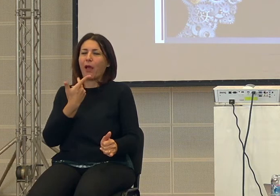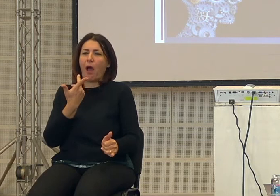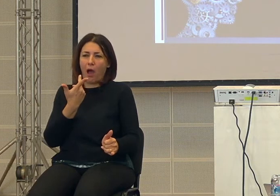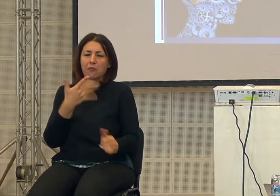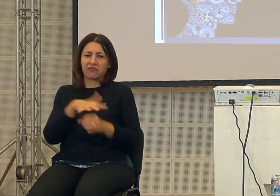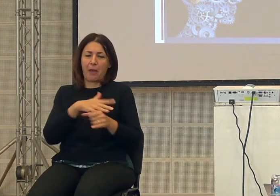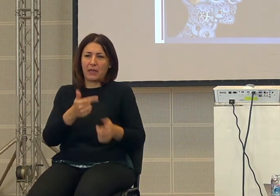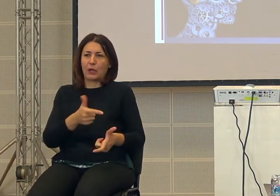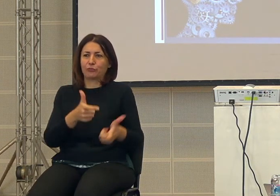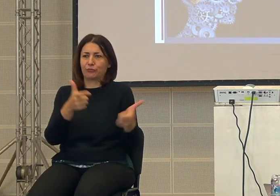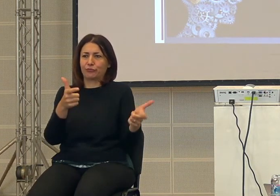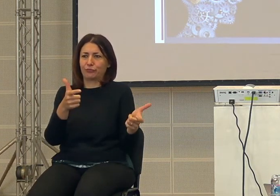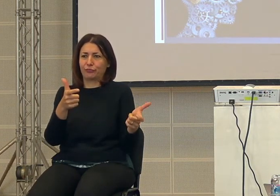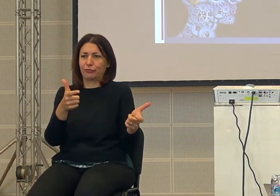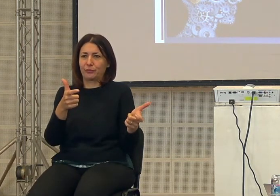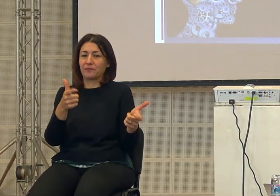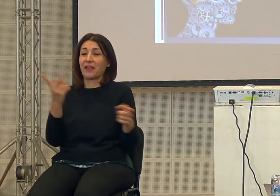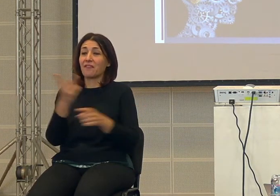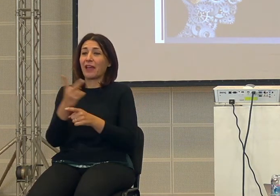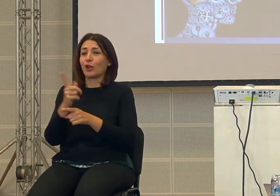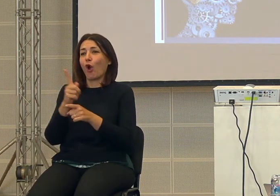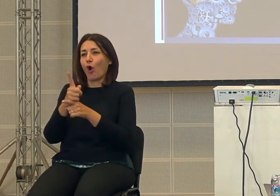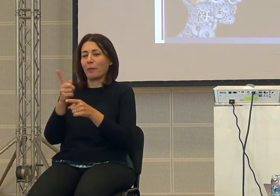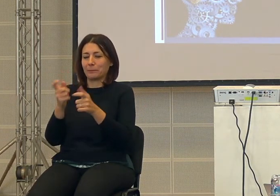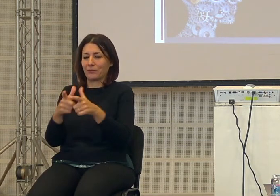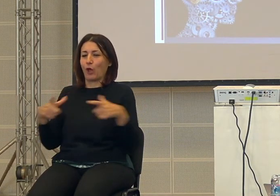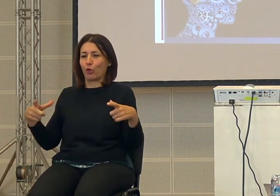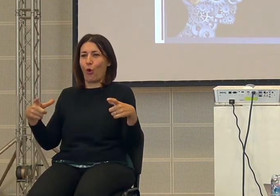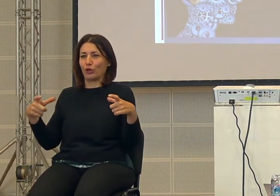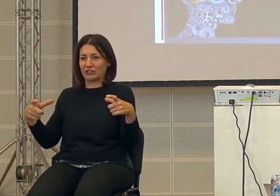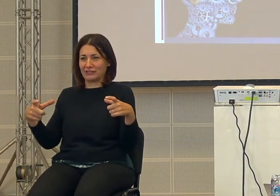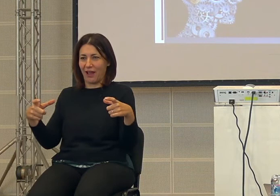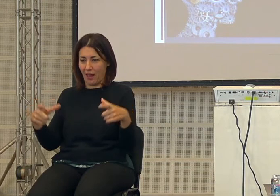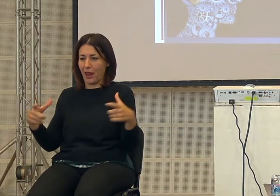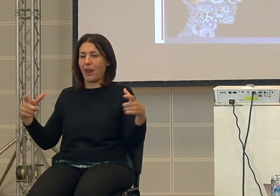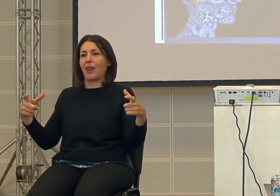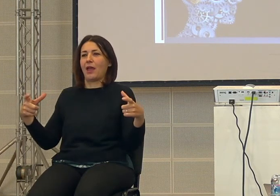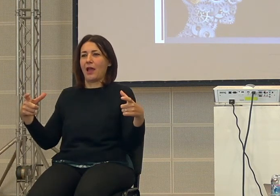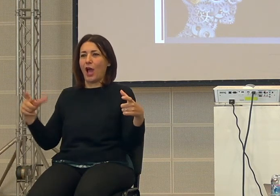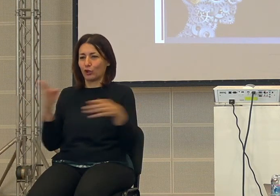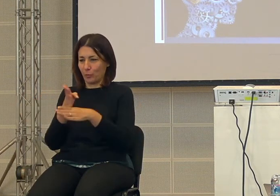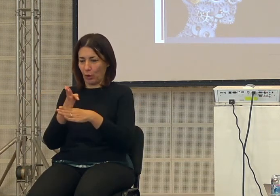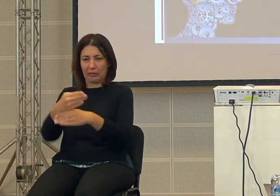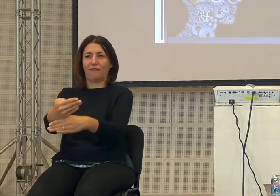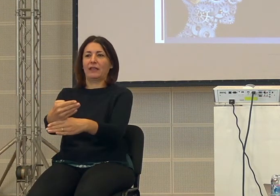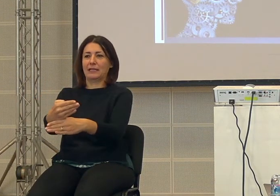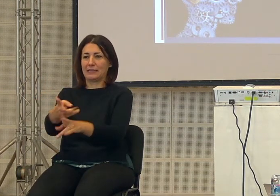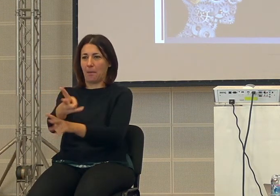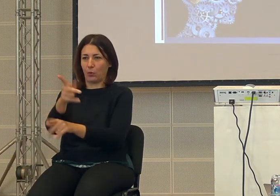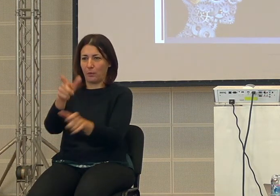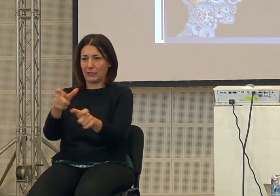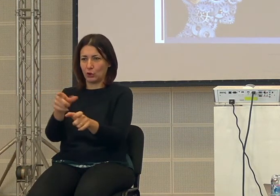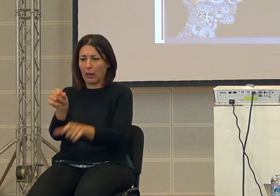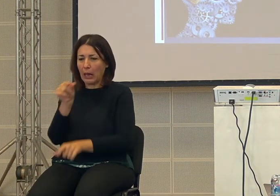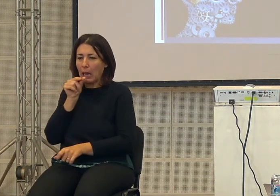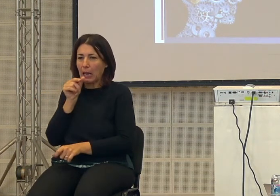e quindi la torta che era cresciuta per un momento veniva divisa tra più persone